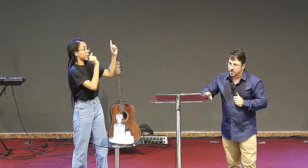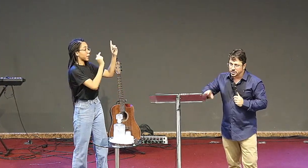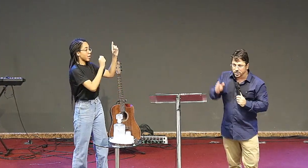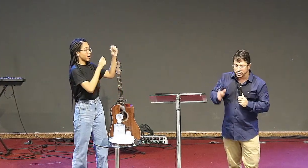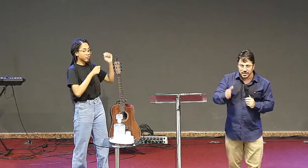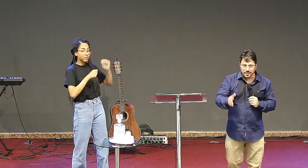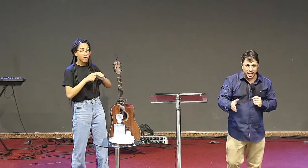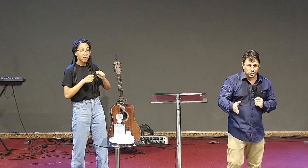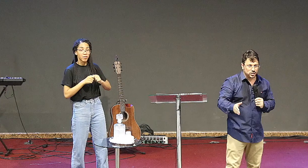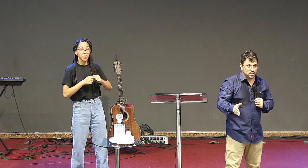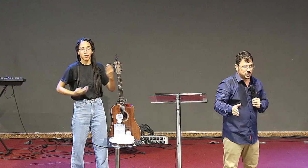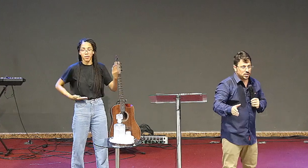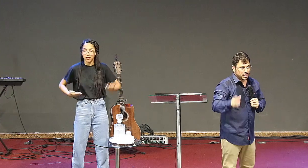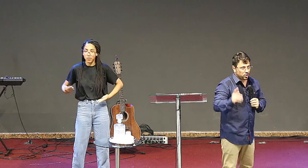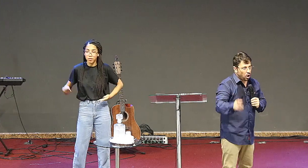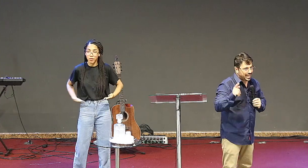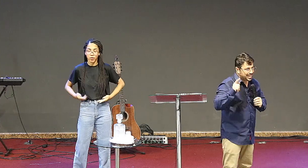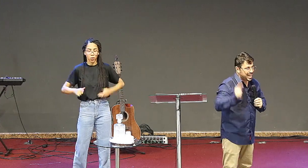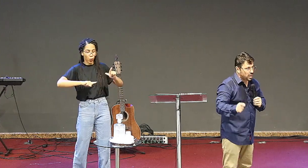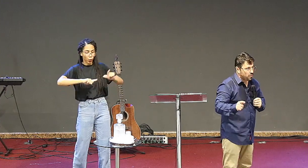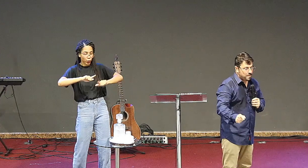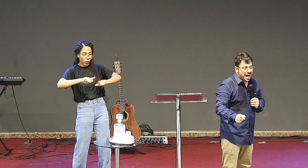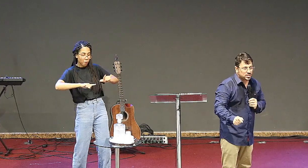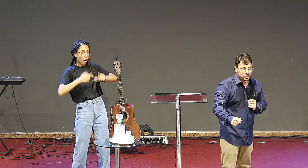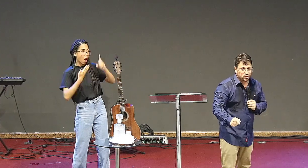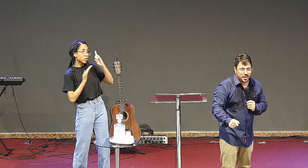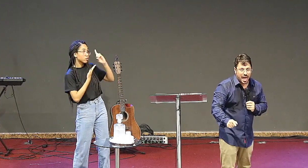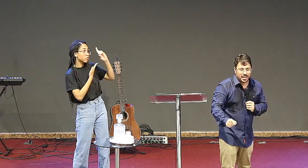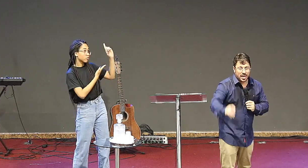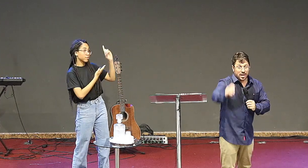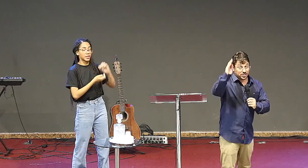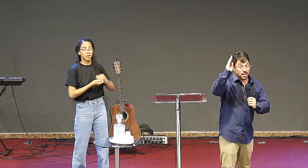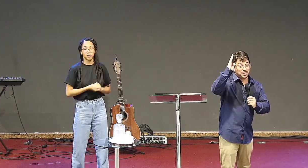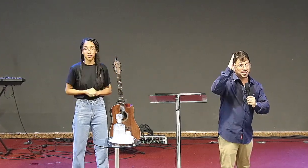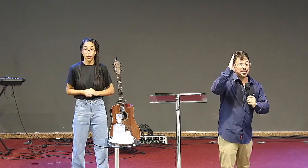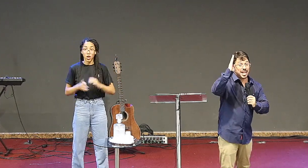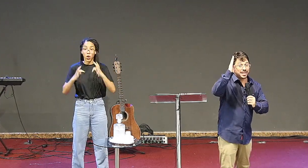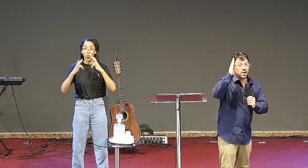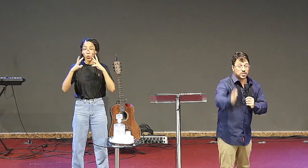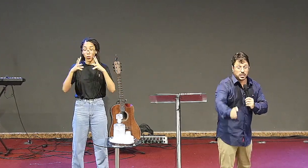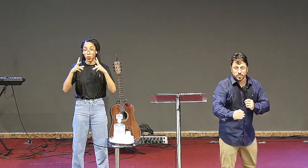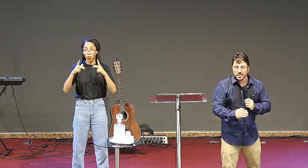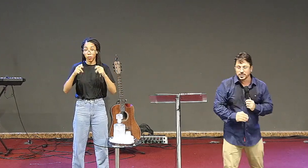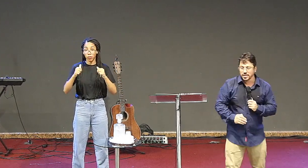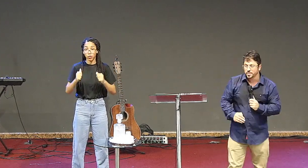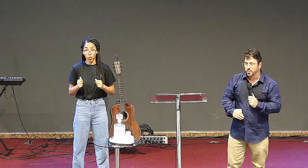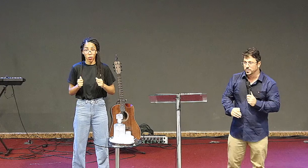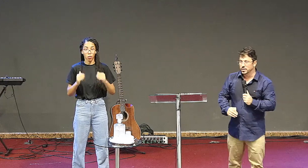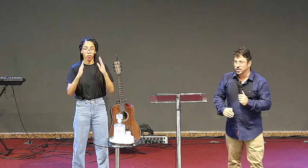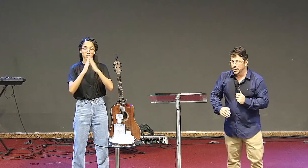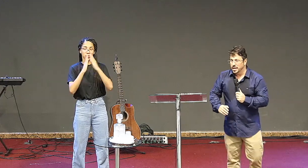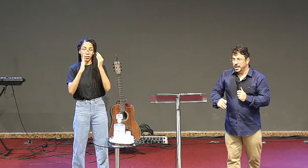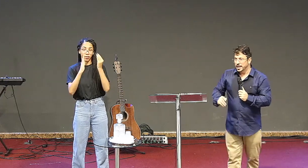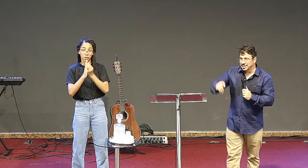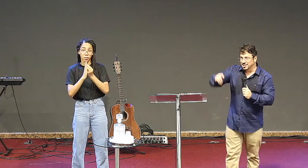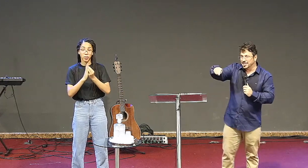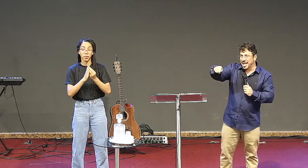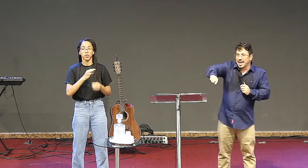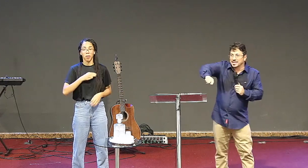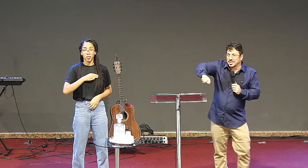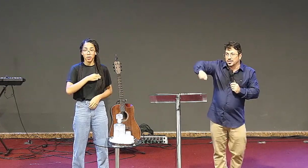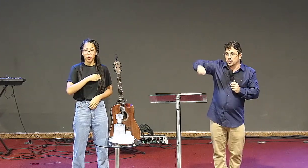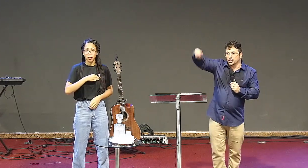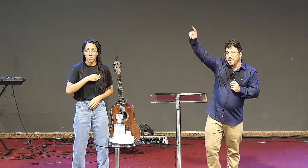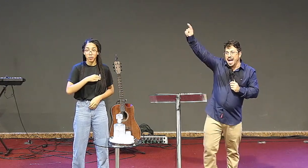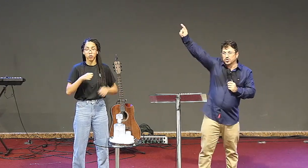se você entende que toda igreja é uma base missionária você precisa entender o seguinte princípio existem